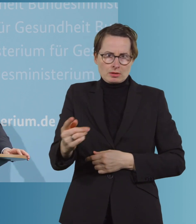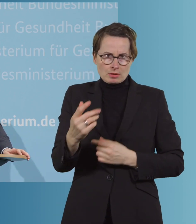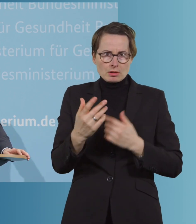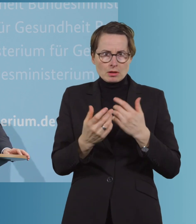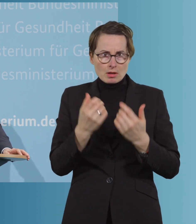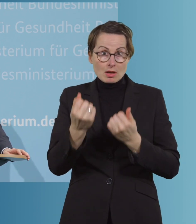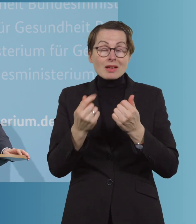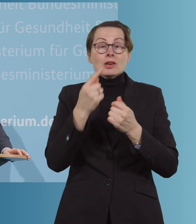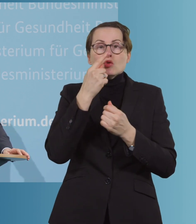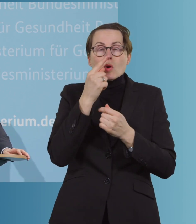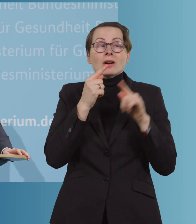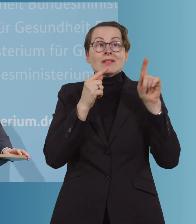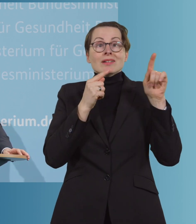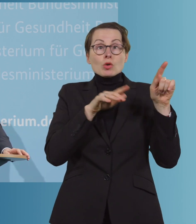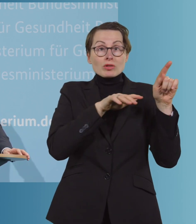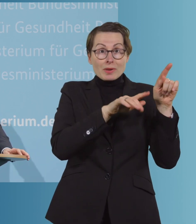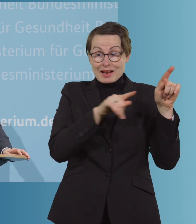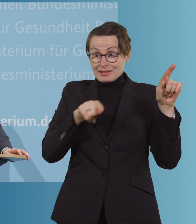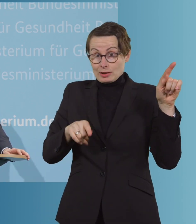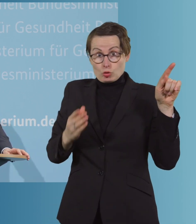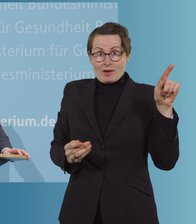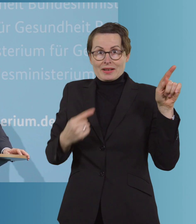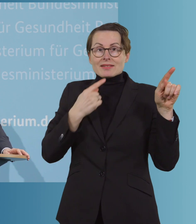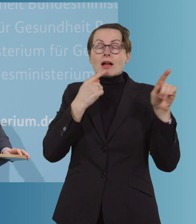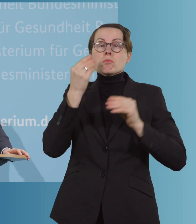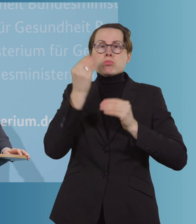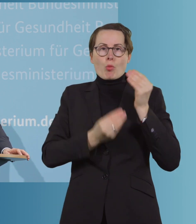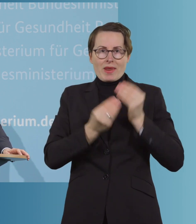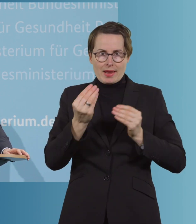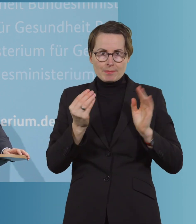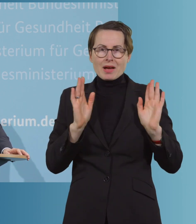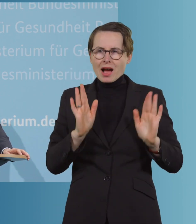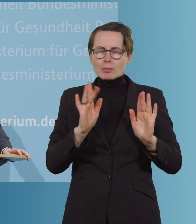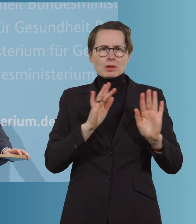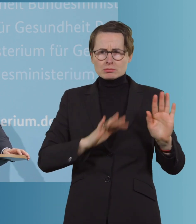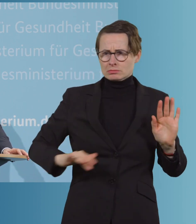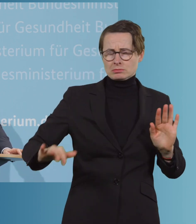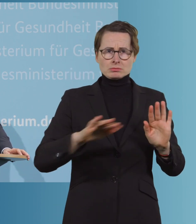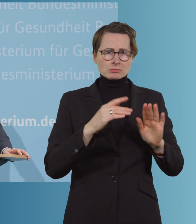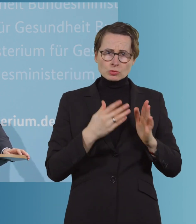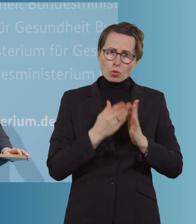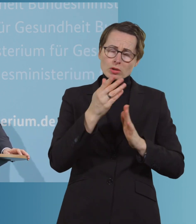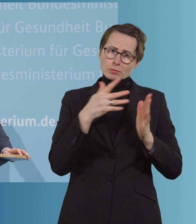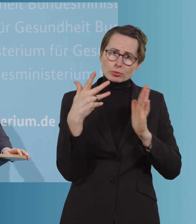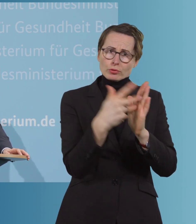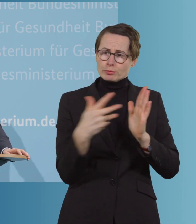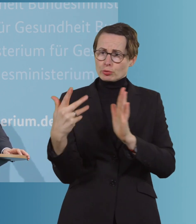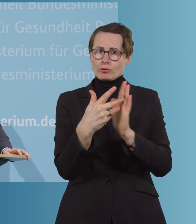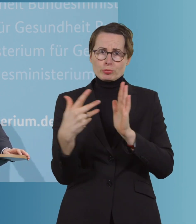problematisch erkennen, dann immer wieder geprüft und überprüft werden muss, müssen die Impfstoffe angepasst werden